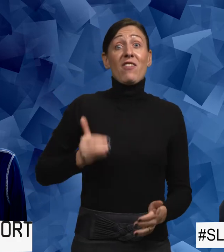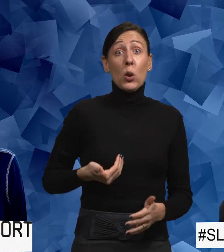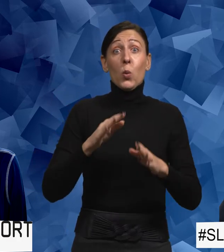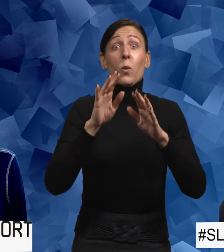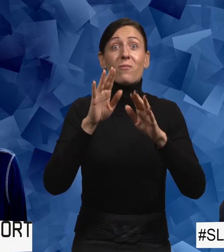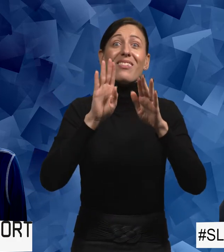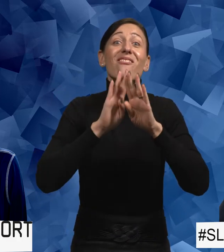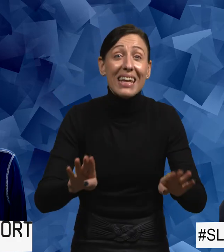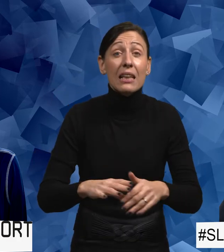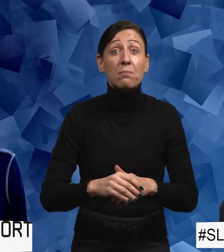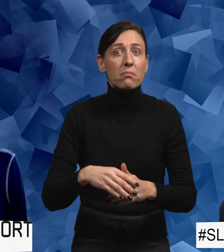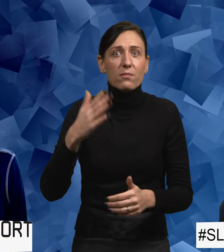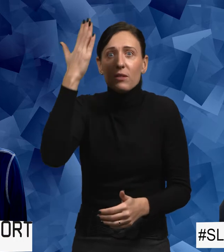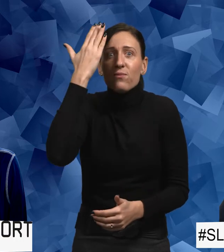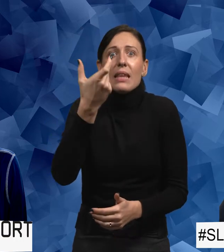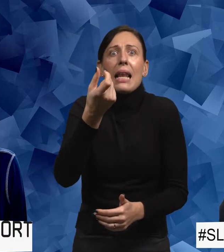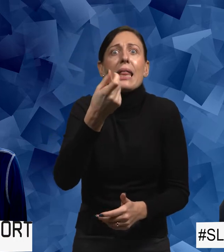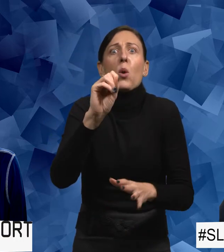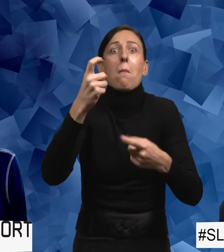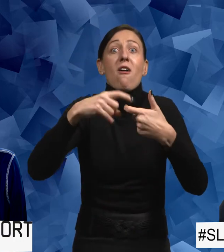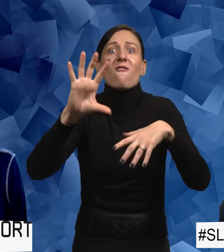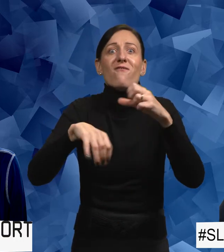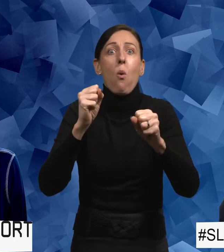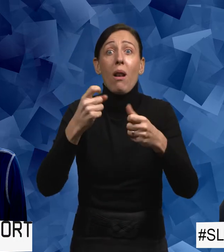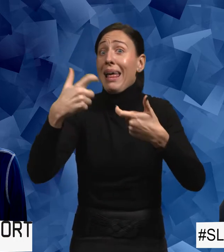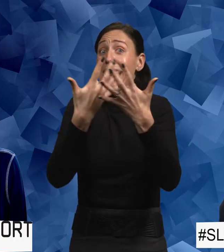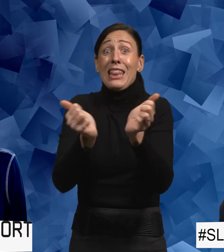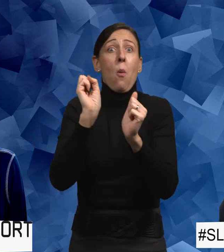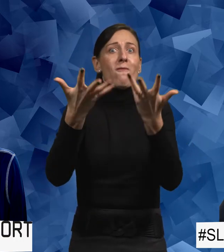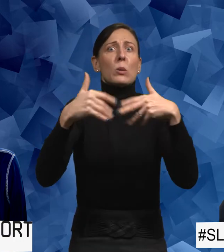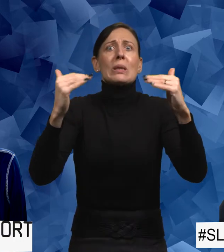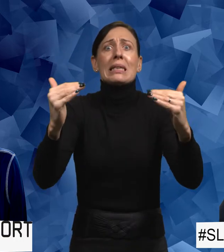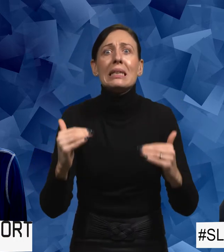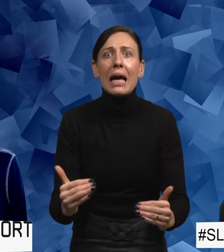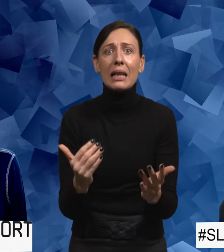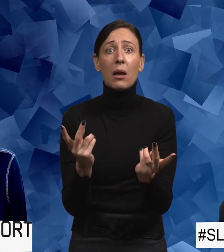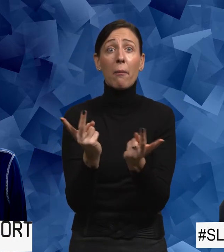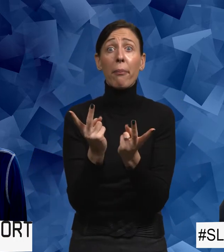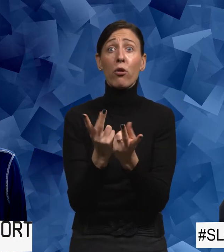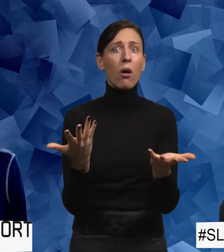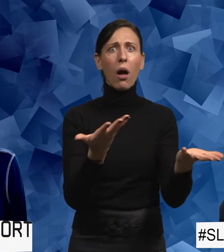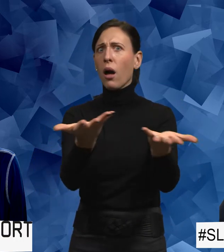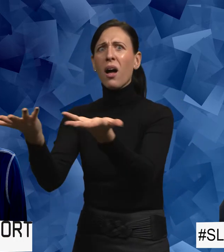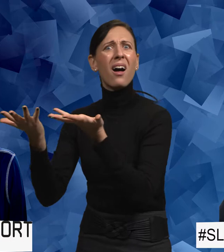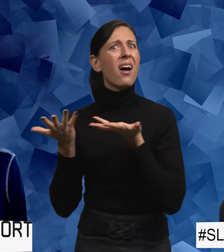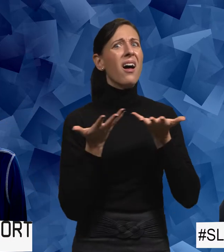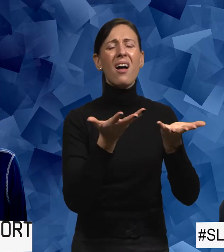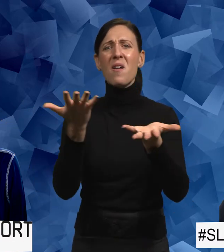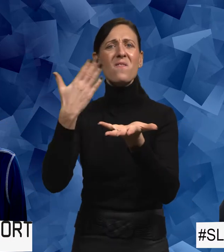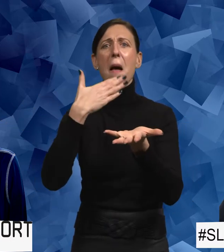har ju väldigt lite, alltså själva våldet har ju ingenting med min funktionsnedsättning att göra. Det kan ta sig det uttrycket. Men